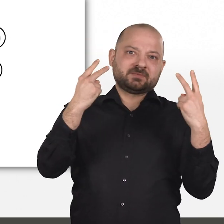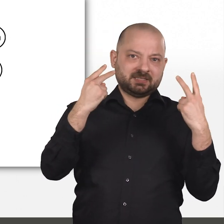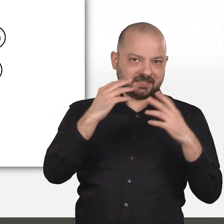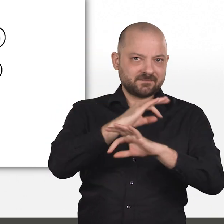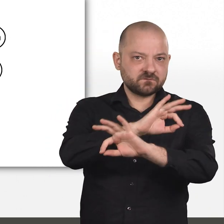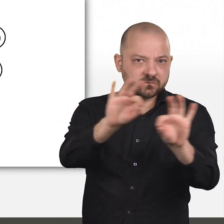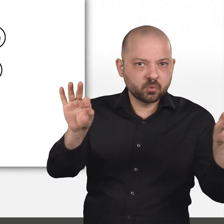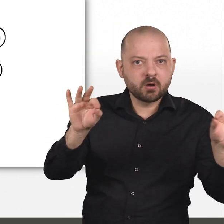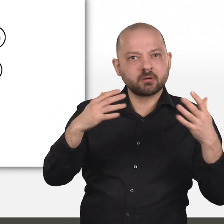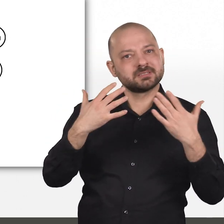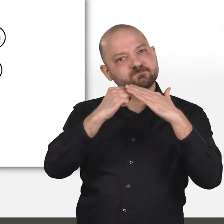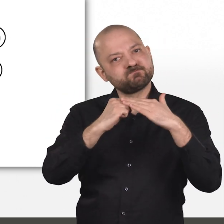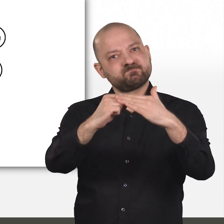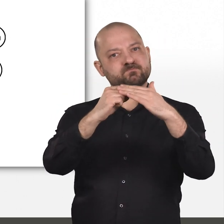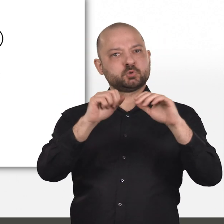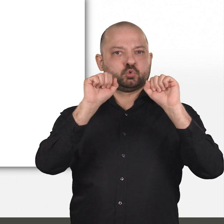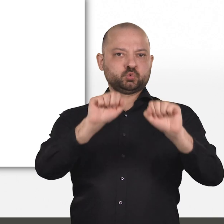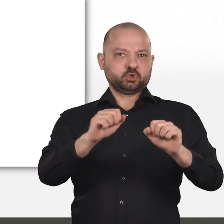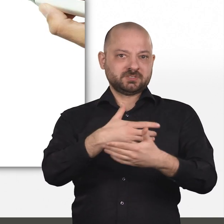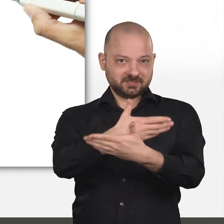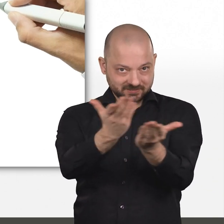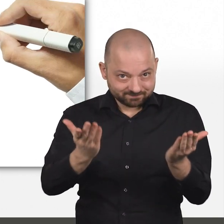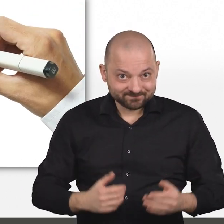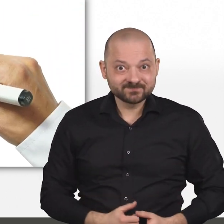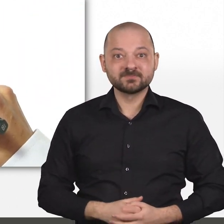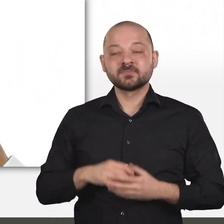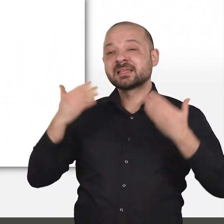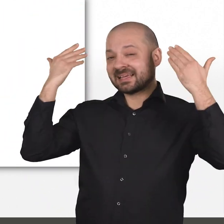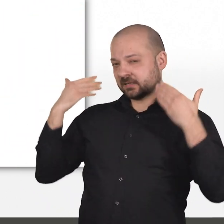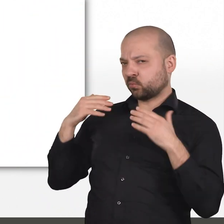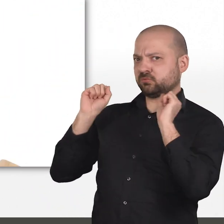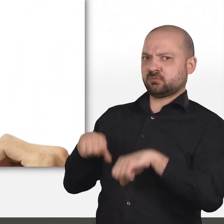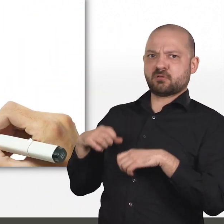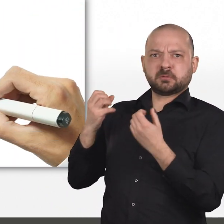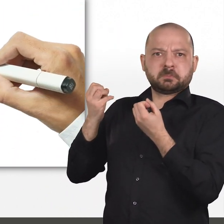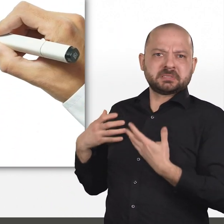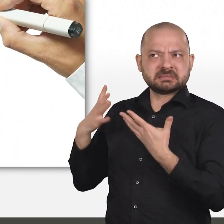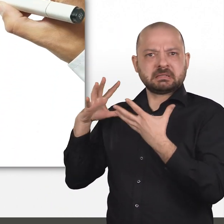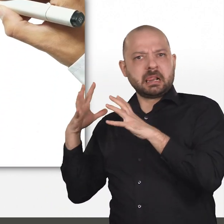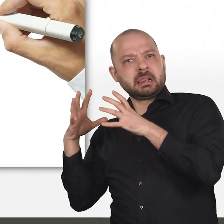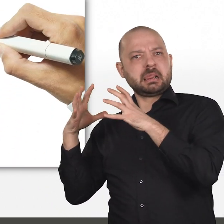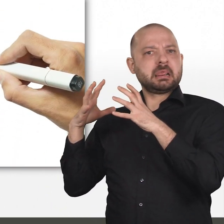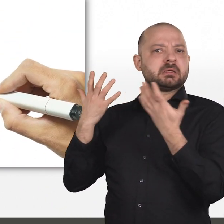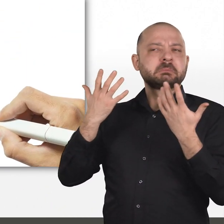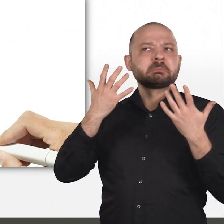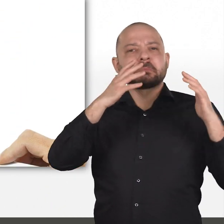leisten somit einen Beitrag zum Schutz der Bevölkerung. Doch im Hintergrund kann Unheil lauern.